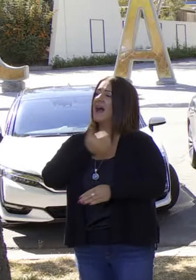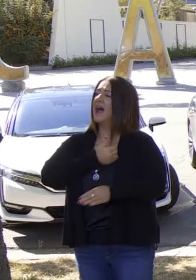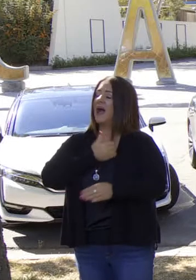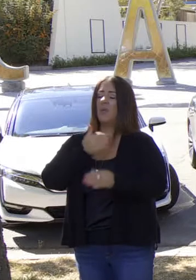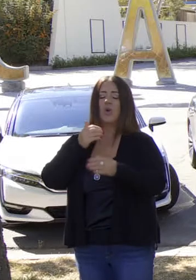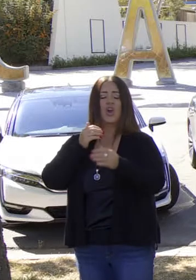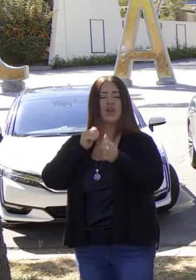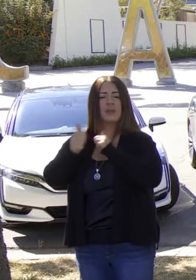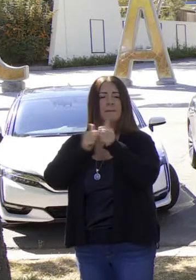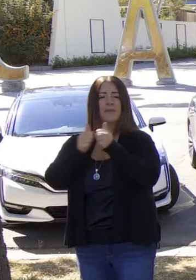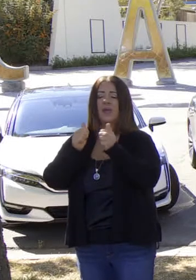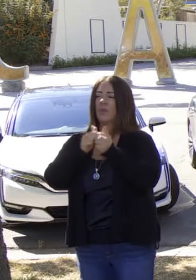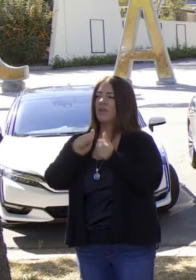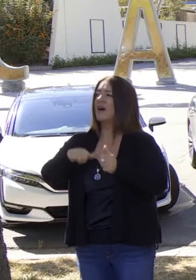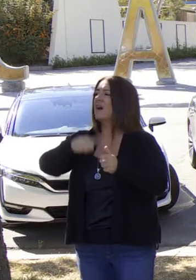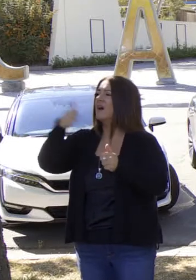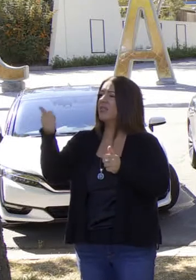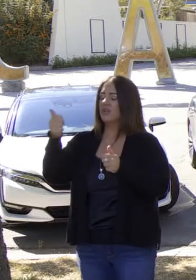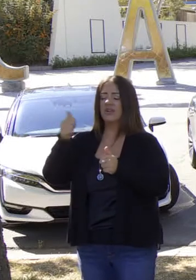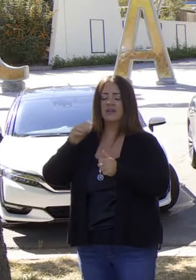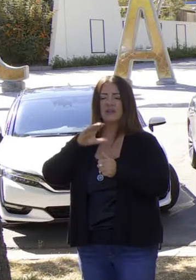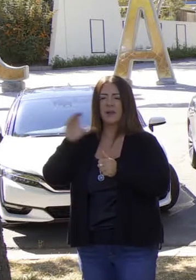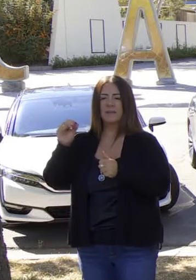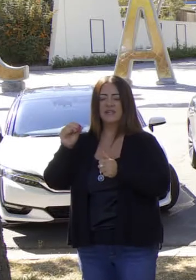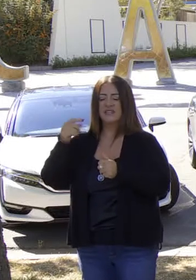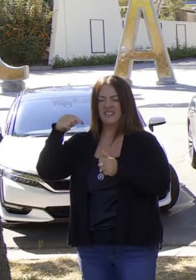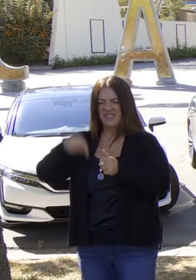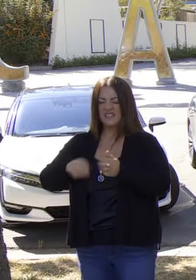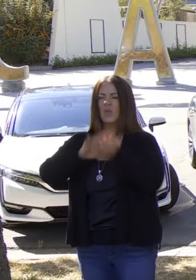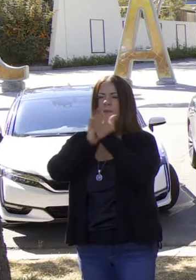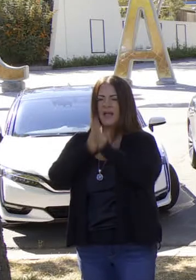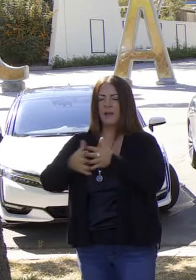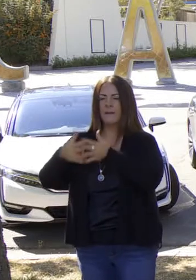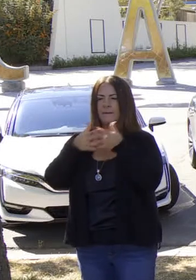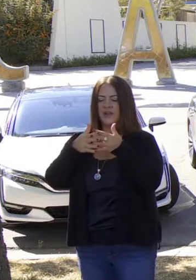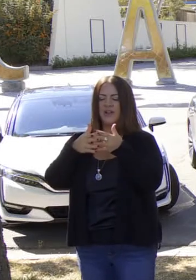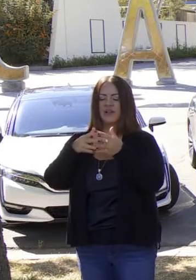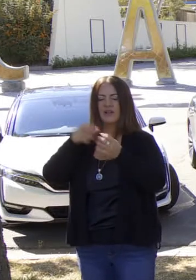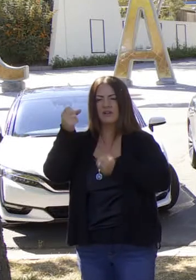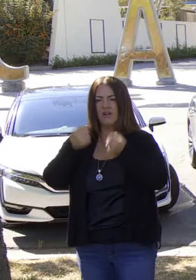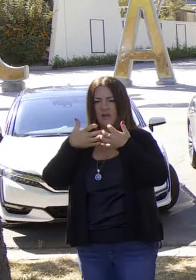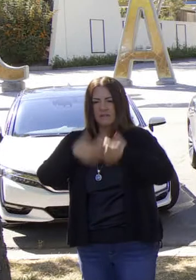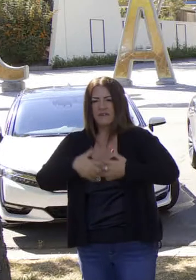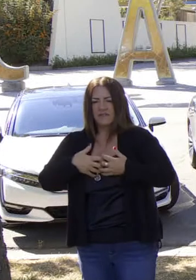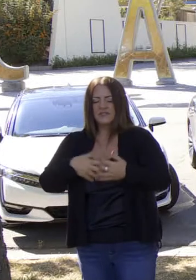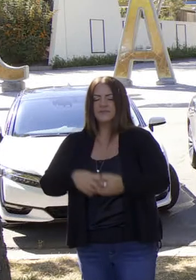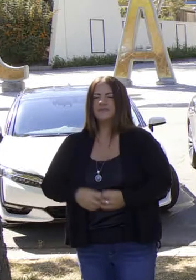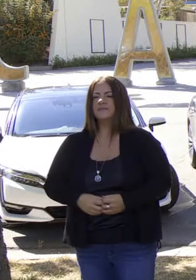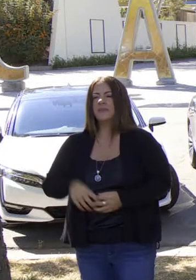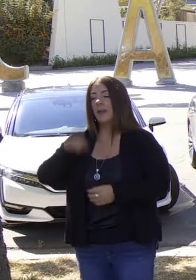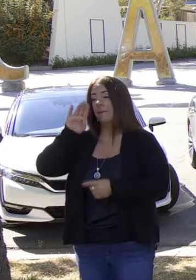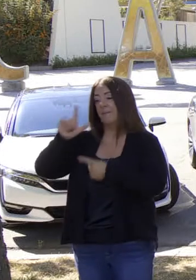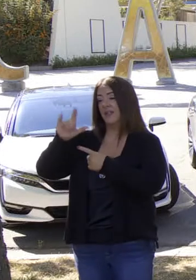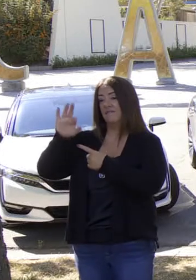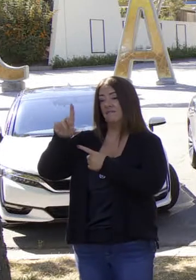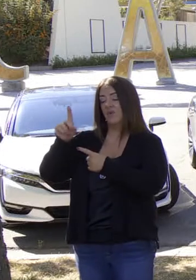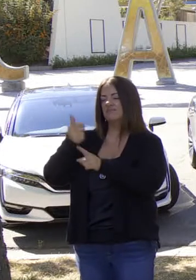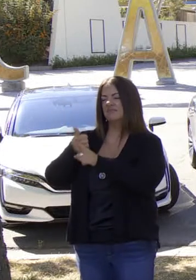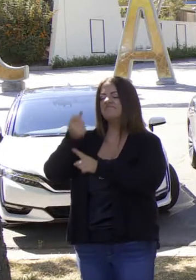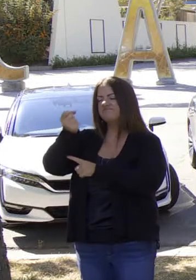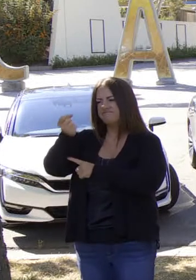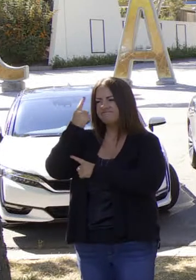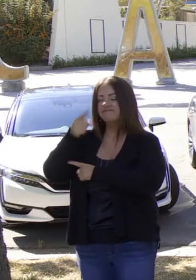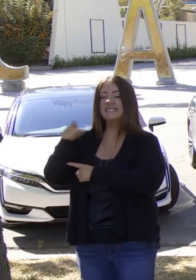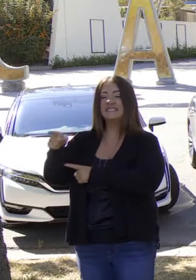y avanzará la competitividad de fabricantes de automóviles eléctricos de Estados Unidos. Bill Ford lo